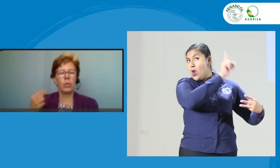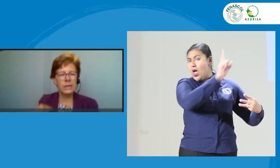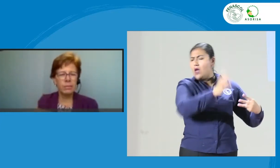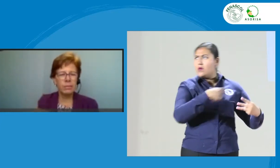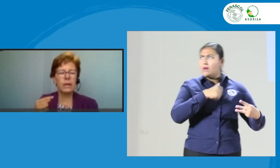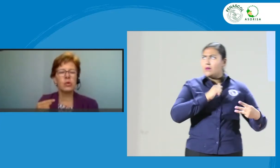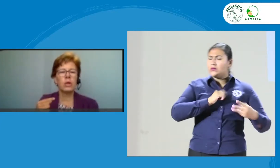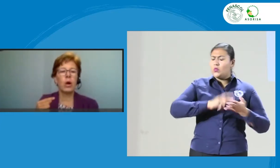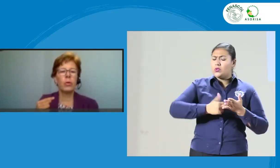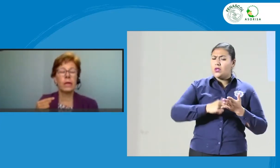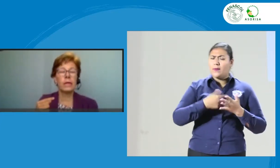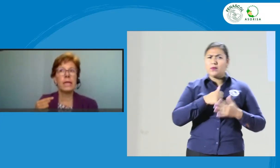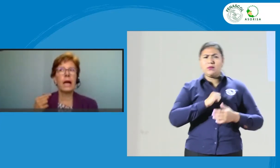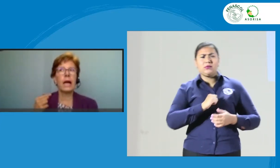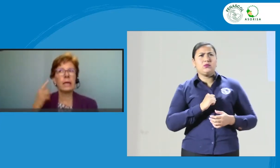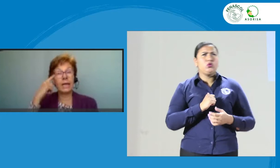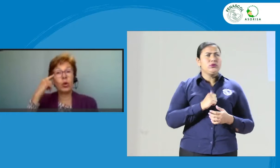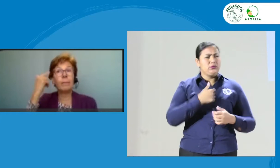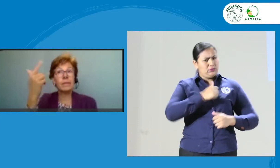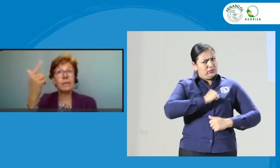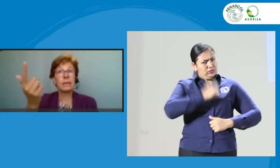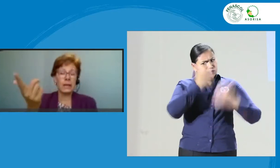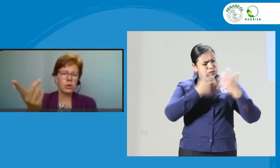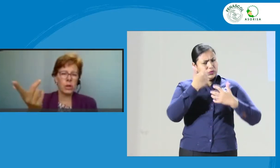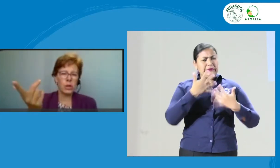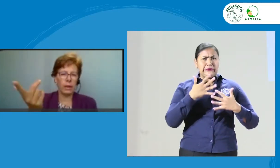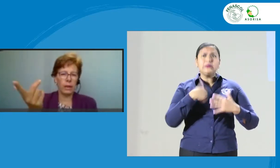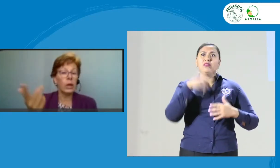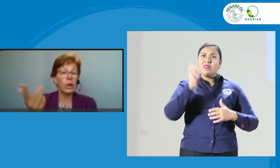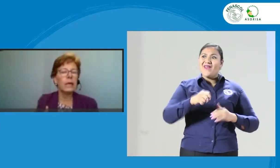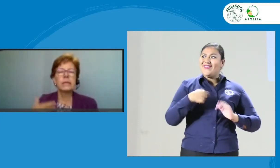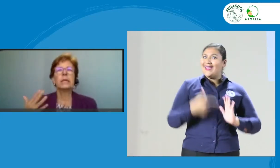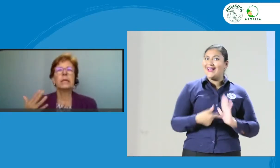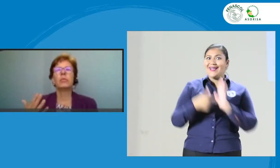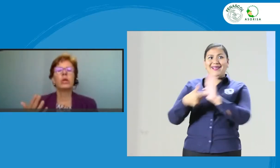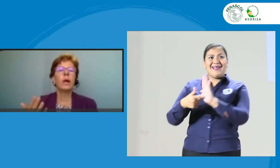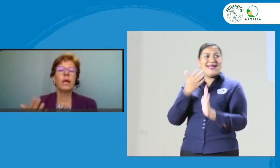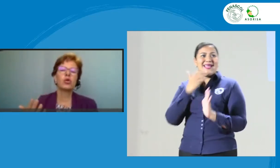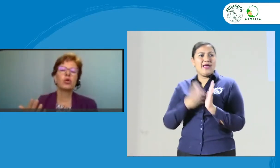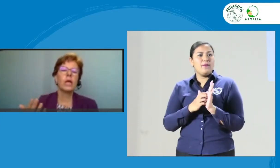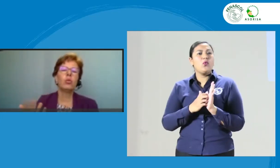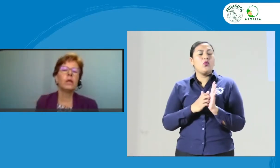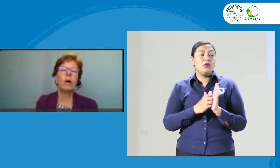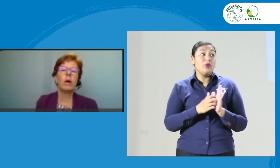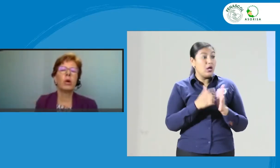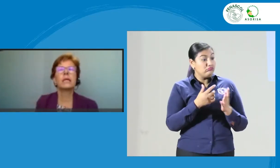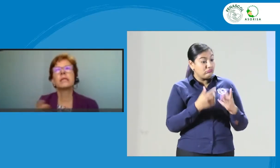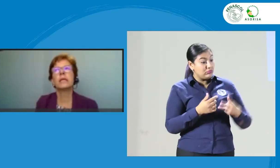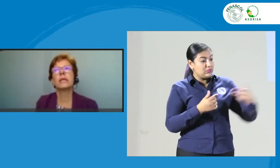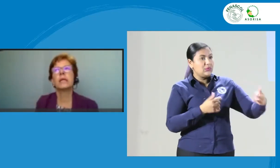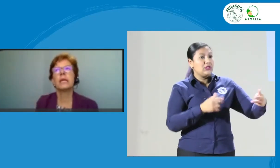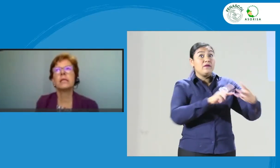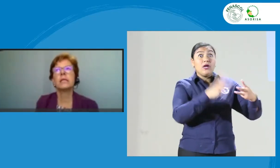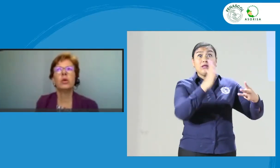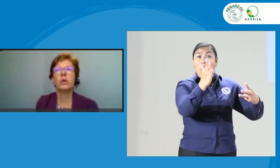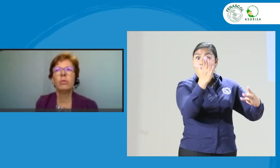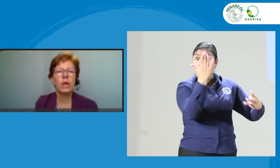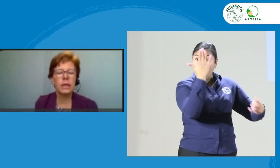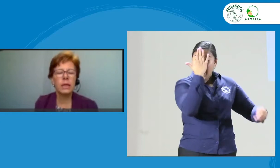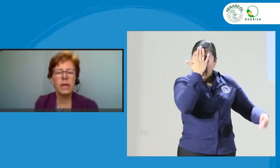observando su trabajo porque dice, ah, tengo que presentar esos ejemplos. Se les motiva que no sea última hora que se sienten a decir el último día antes de la